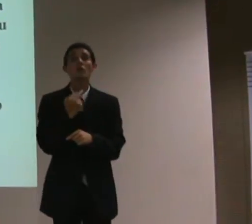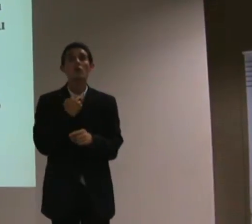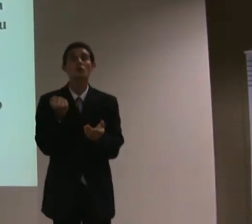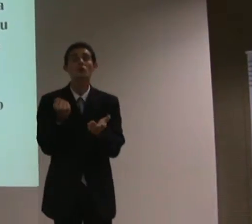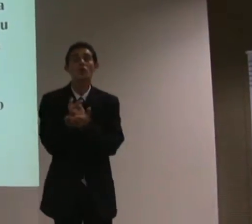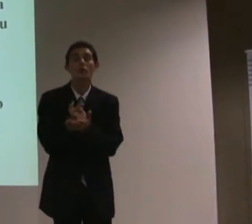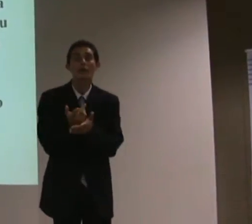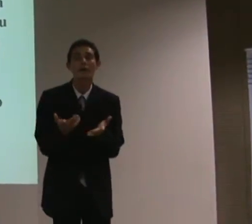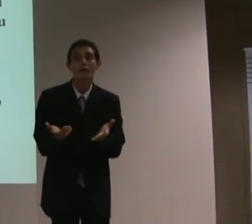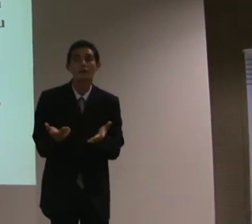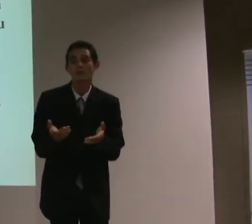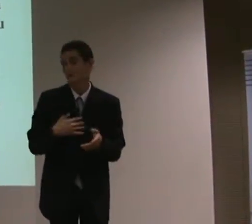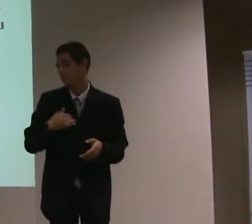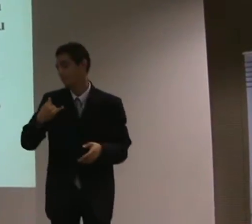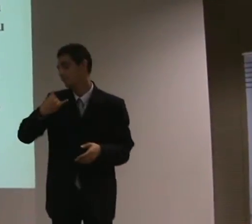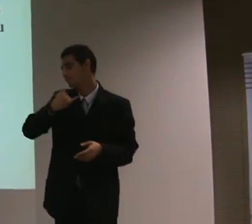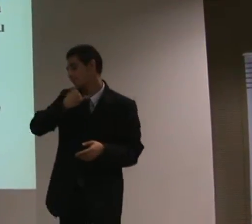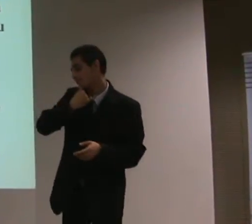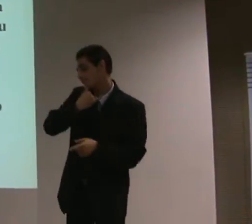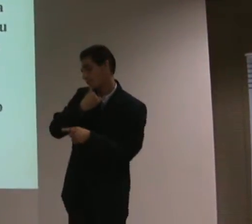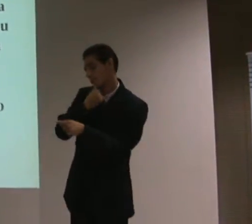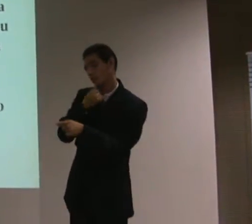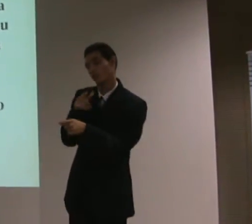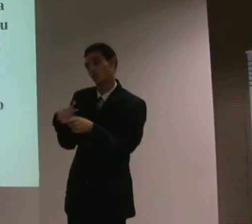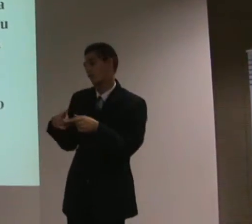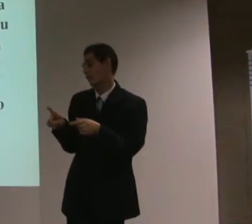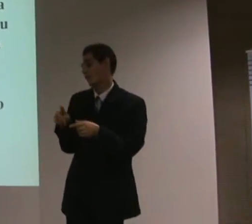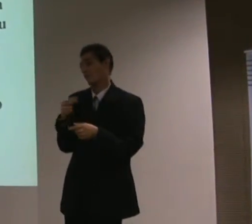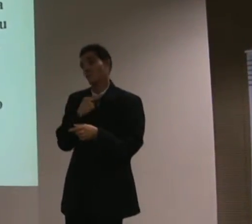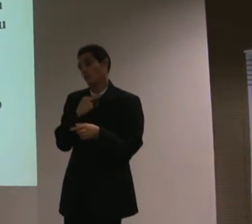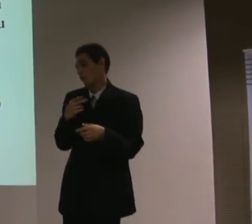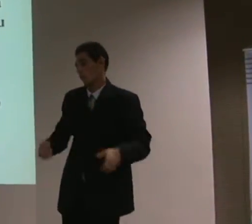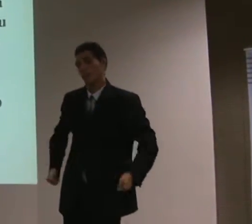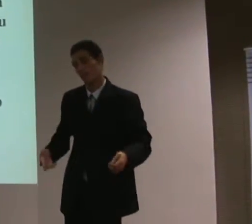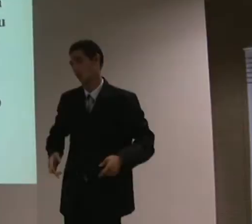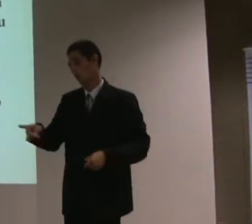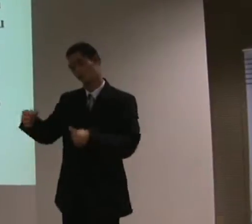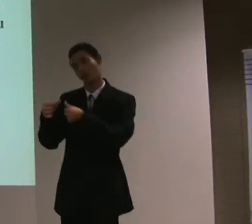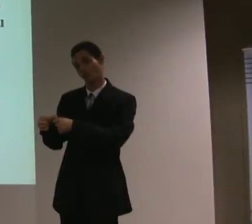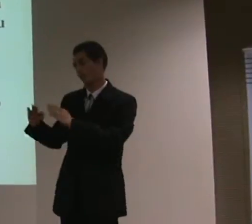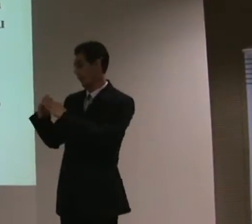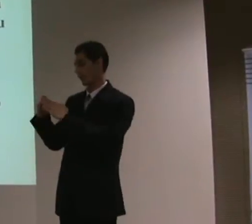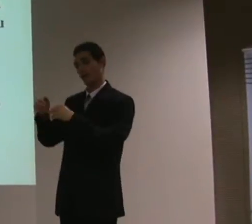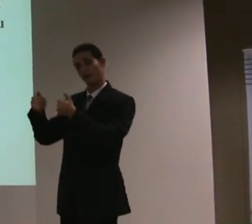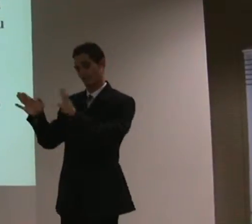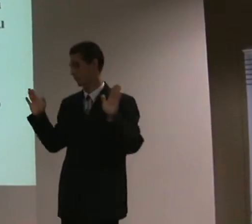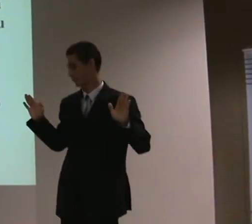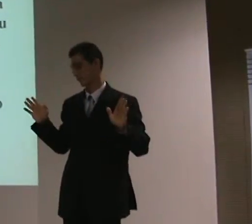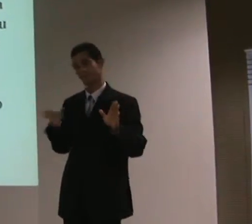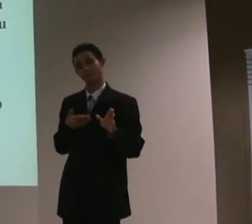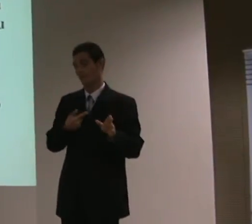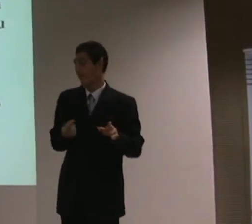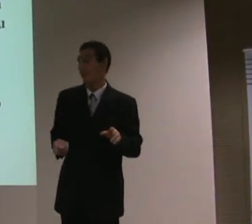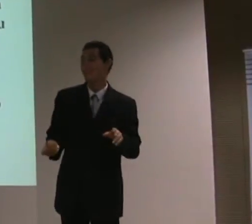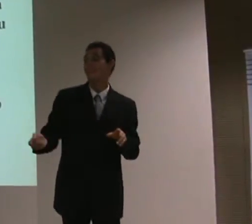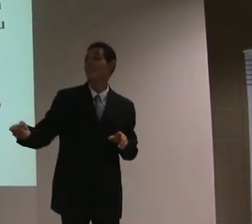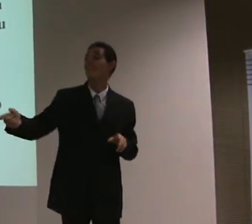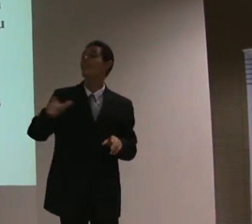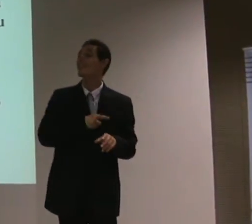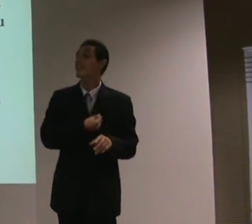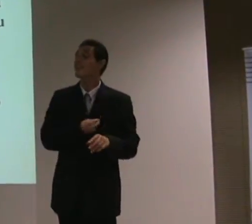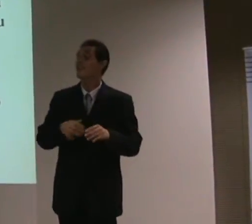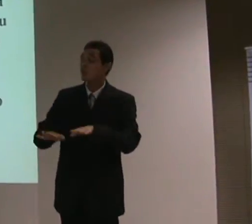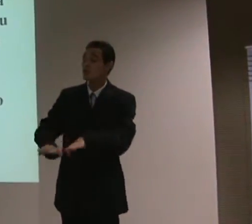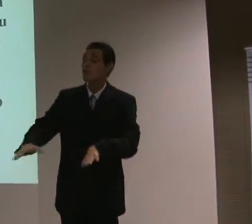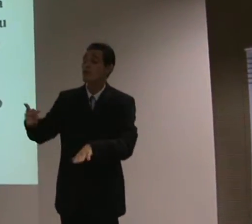e dizer, olha, infelizmente, você vai ficar sem cadeira de ordem, você vai ficar na sua casa mesmo, fica lá, né, o resto da vida ali no chão da sua